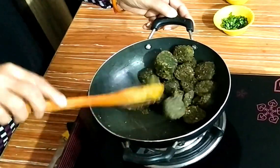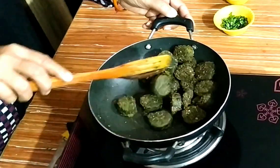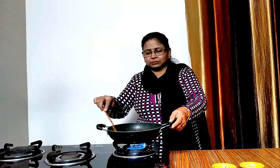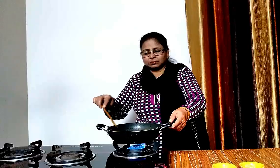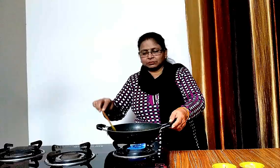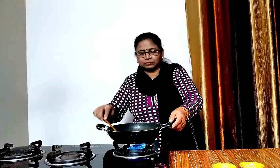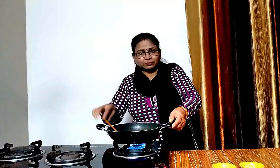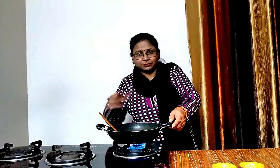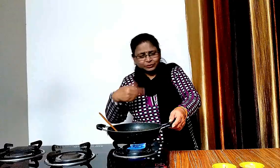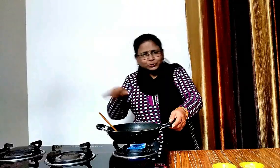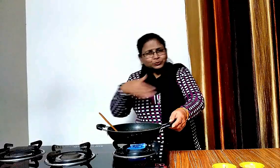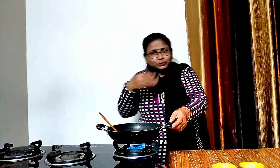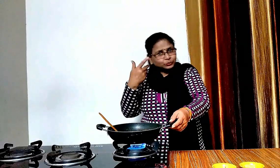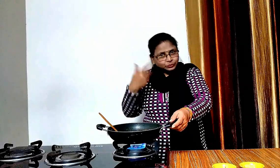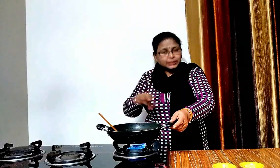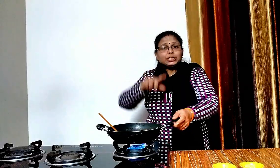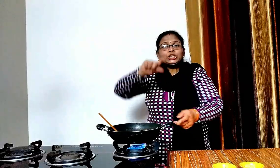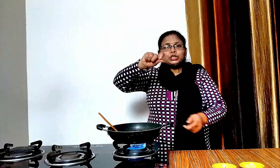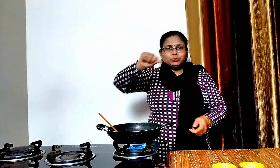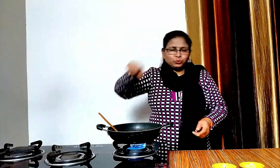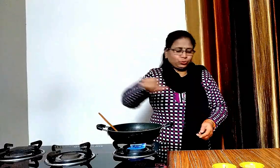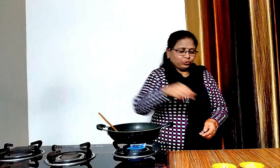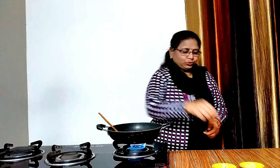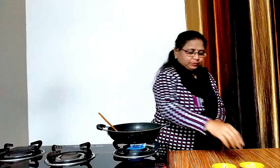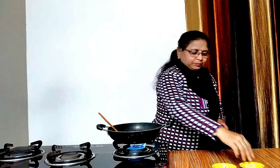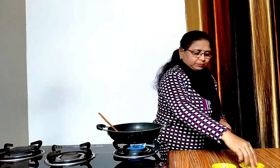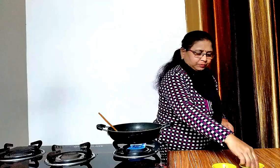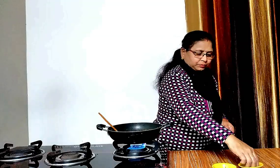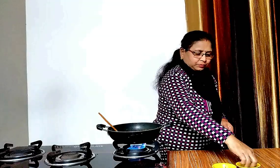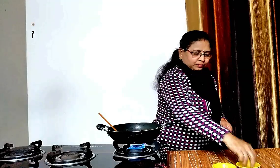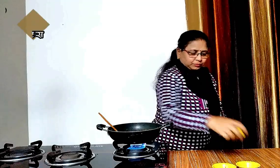यह हलके फ्राइ हो चुके हैं अब इसमें नीबू का रस जालेंगे